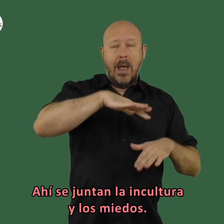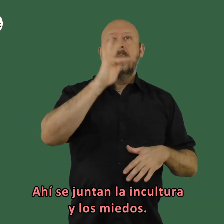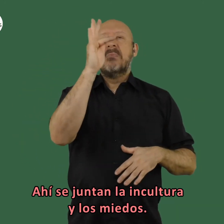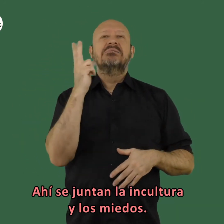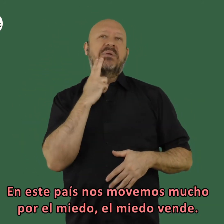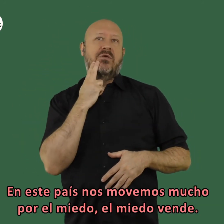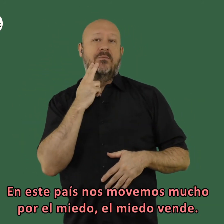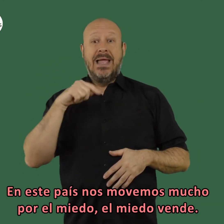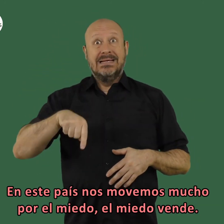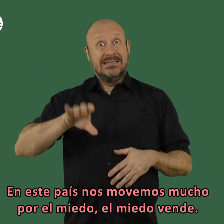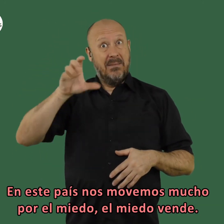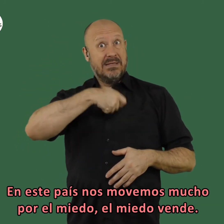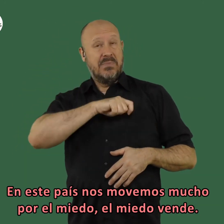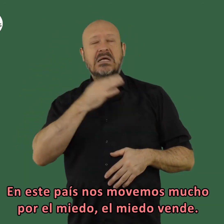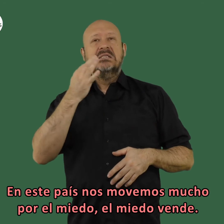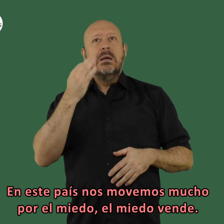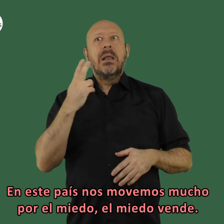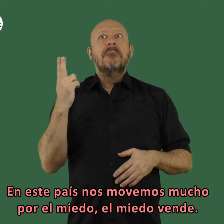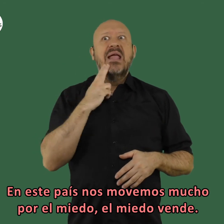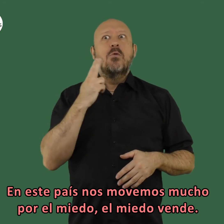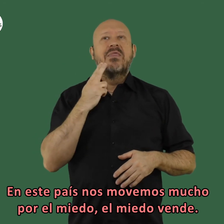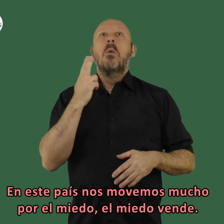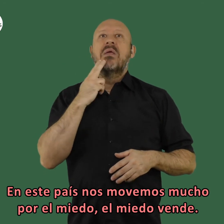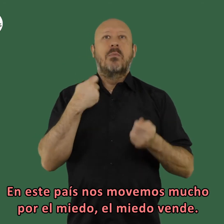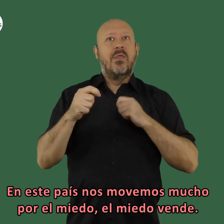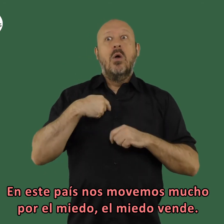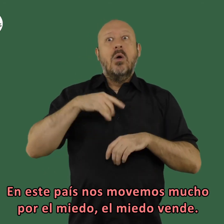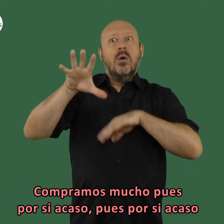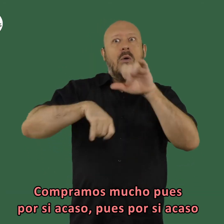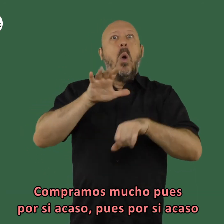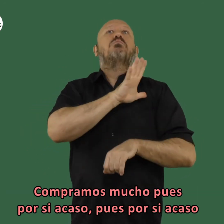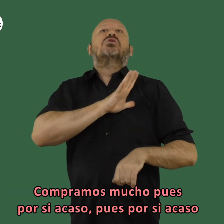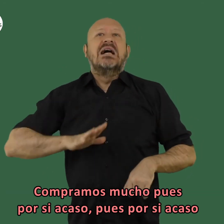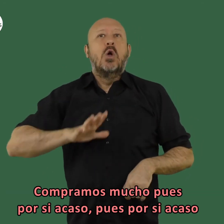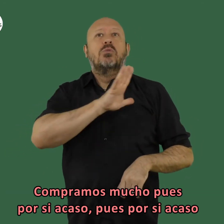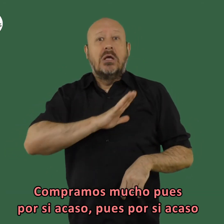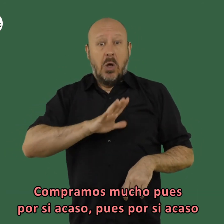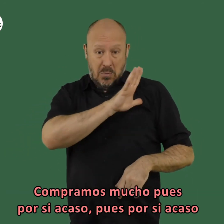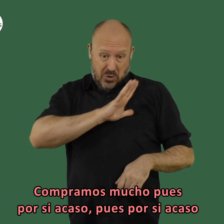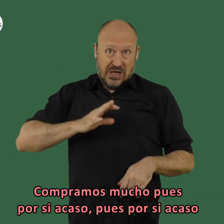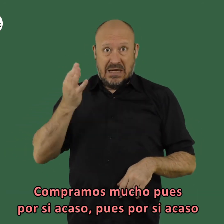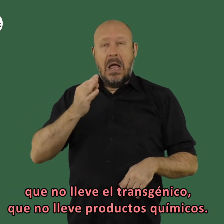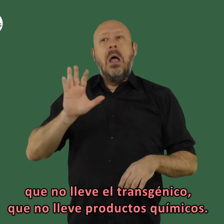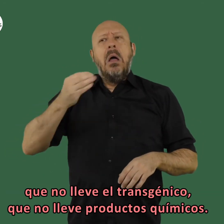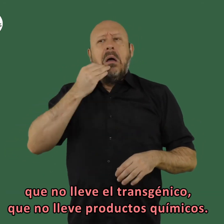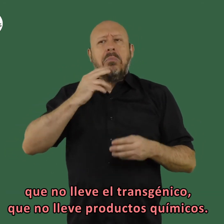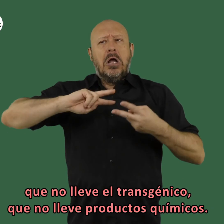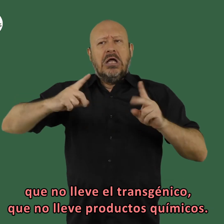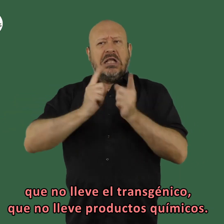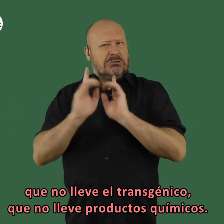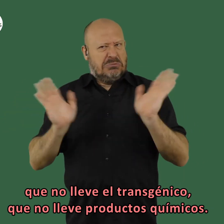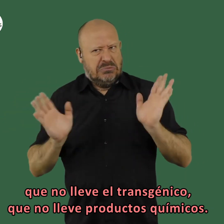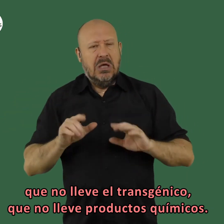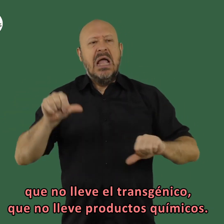incultura de los miedos en este país nos movemos mucho por el miedo el miedo vende compramos mucho por el por si acaso pues por si acaso que no lleve